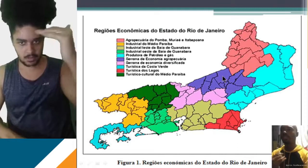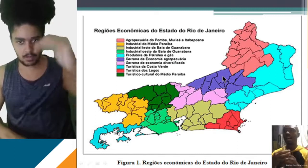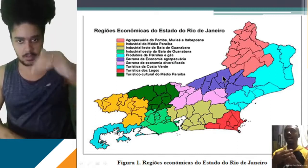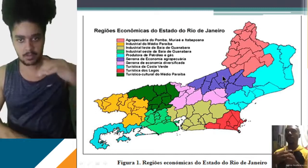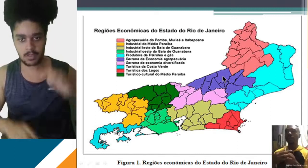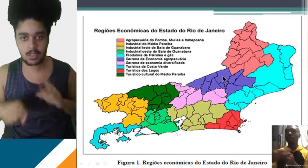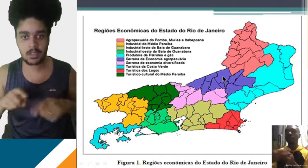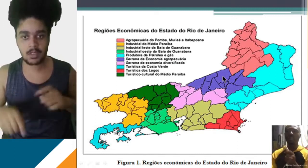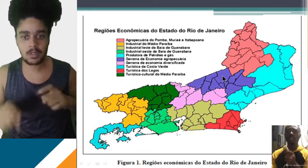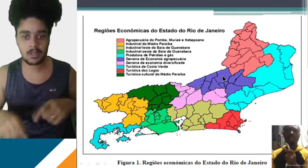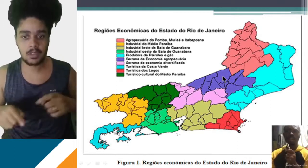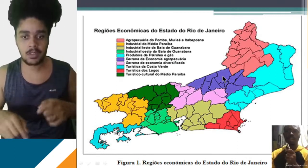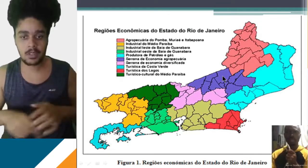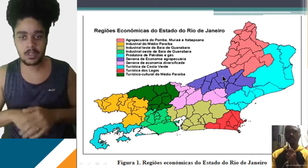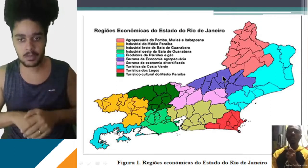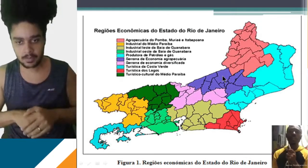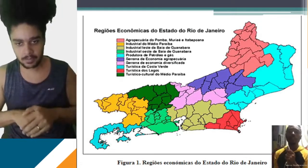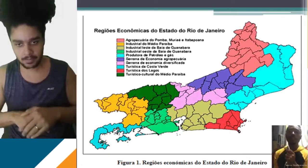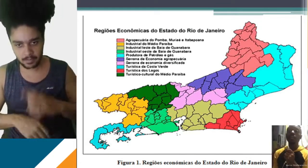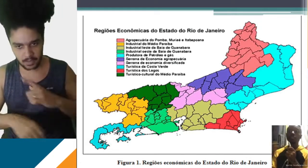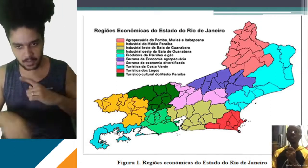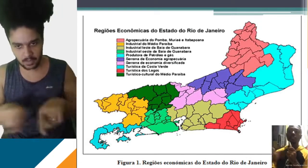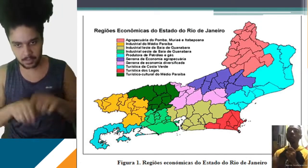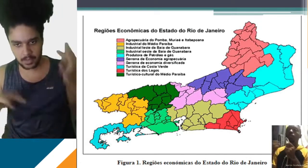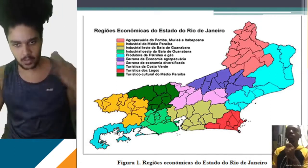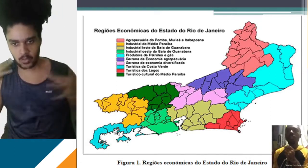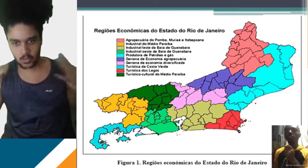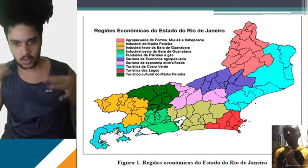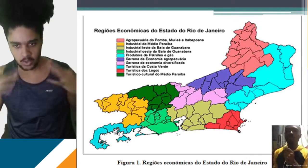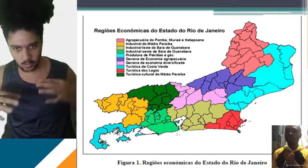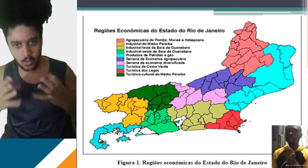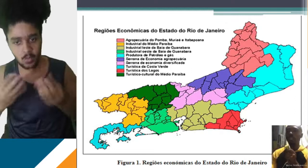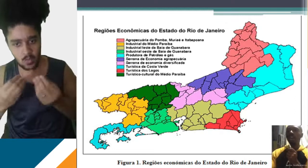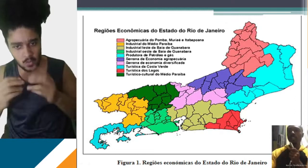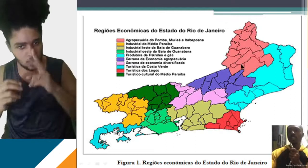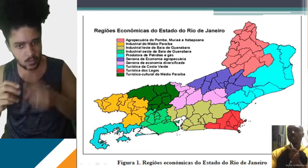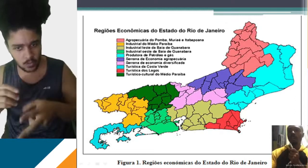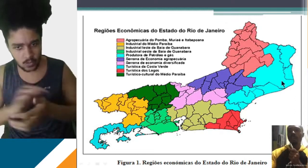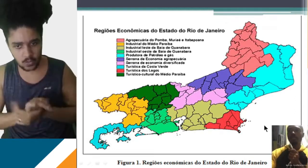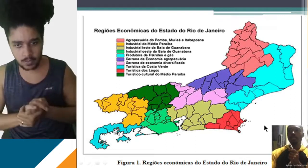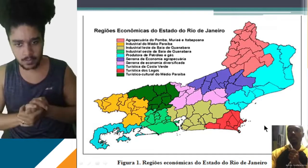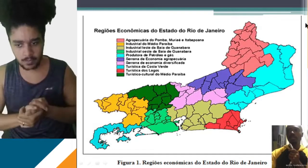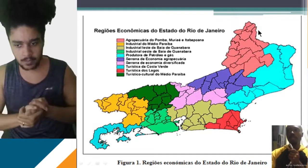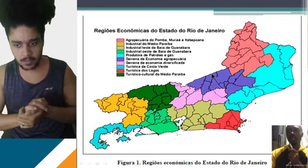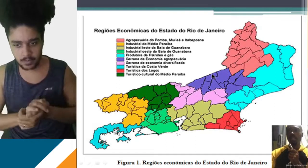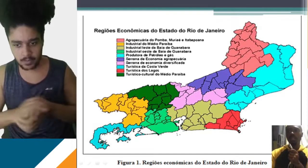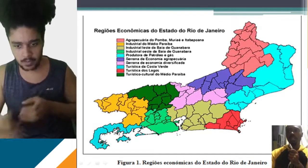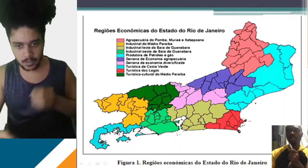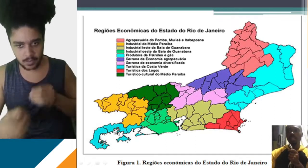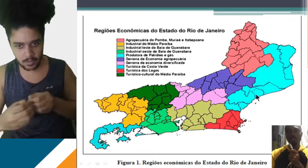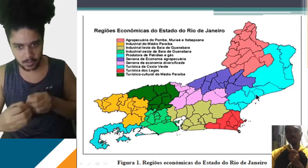que vai se destacar a agropecuária, lá em Murié, Itabapuana. Nós vamos ter também o turismo, que é muito forte aqui, mas voltado